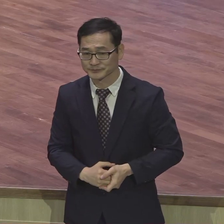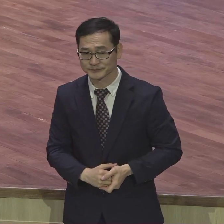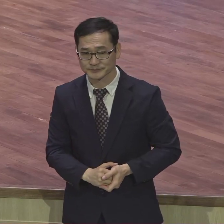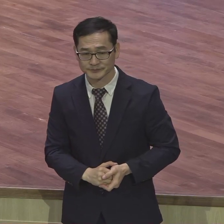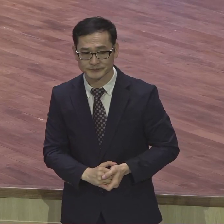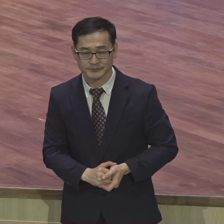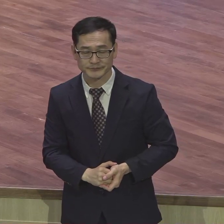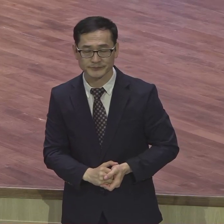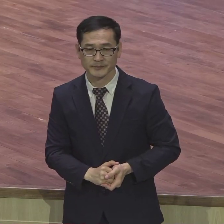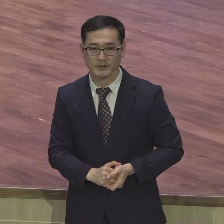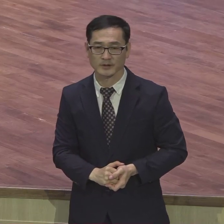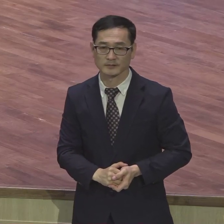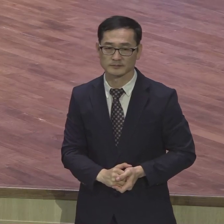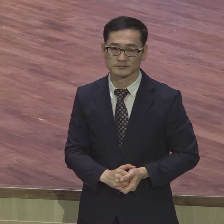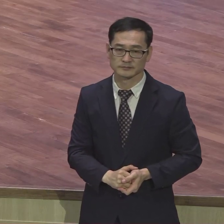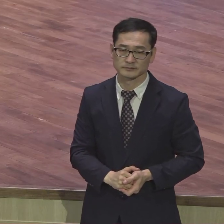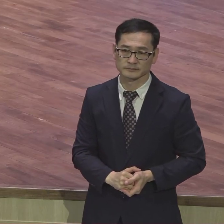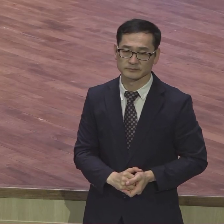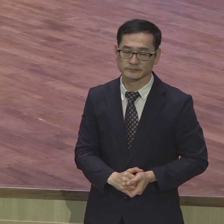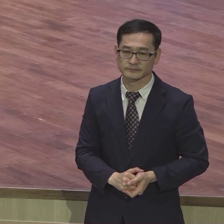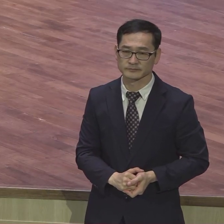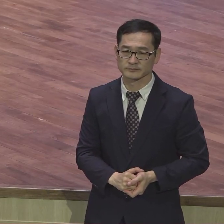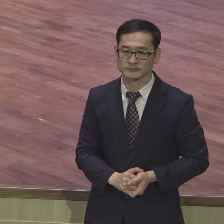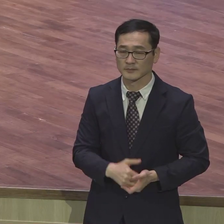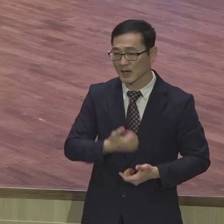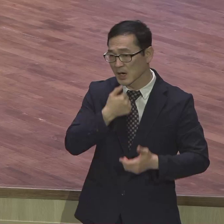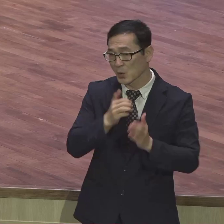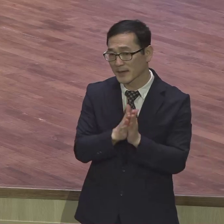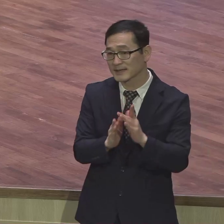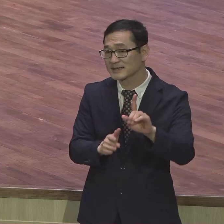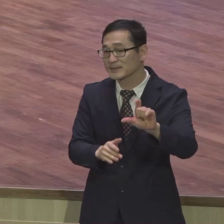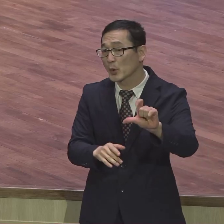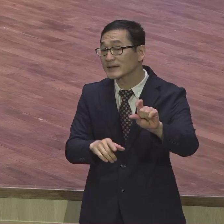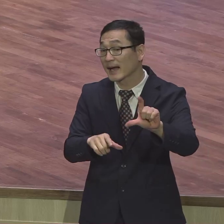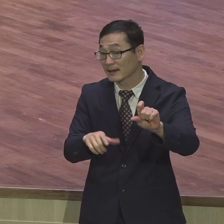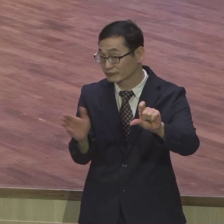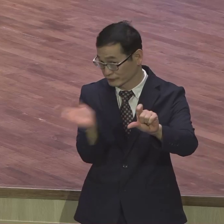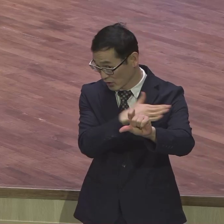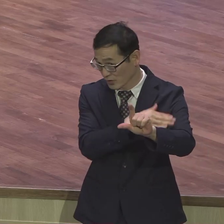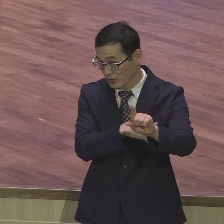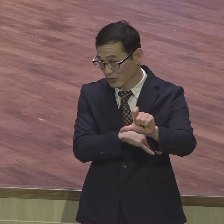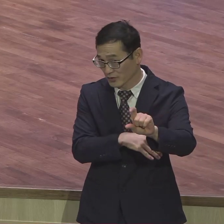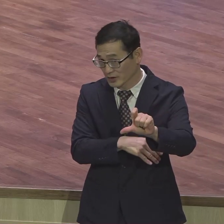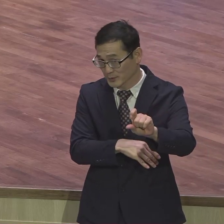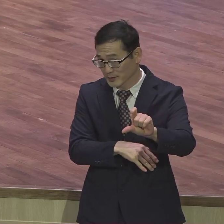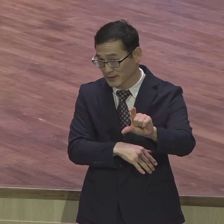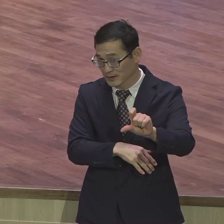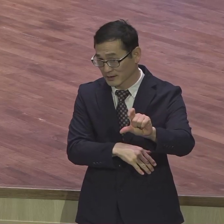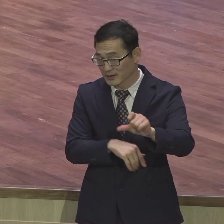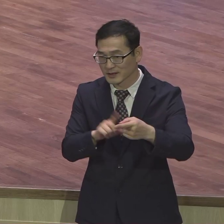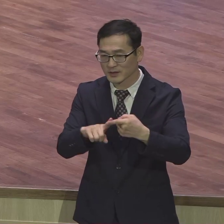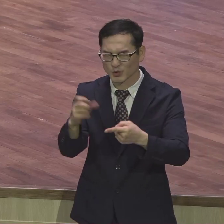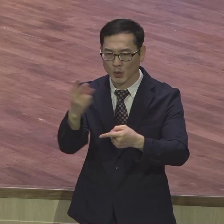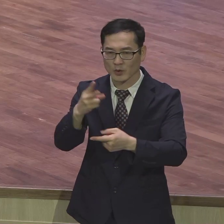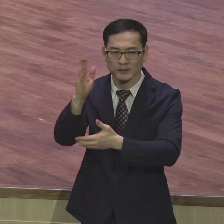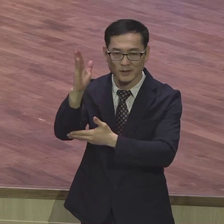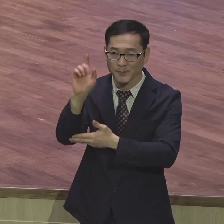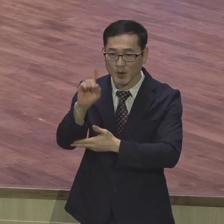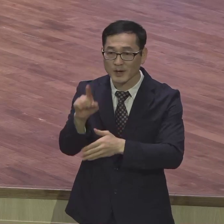사도 바울은 로마서 15장에 시작하면서 이 부분에 대해서 다시 한번 강조합니다 믿음이 강한